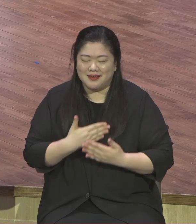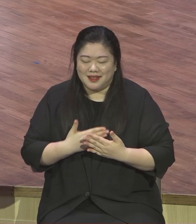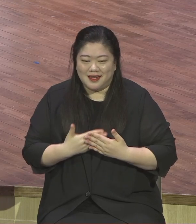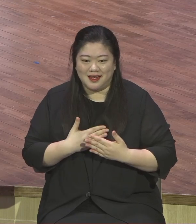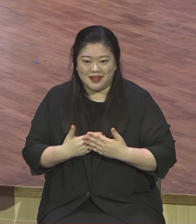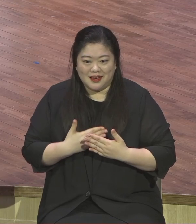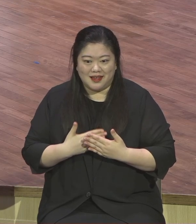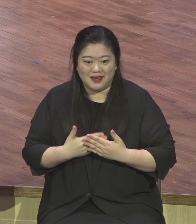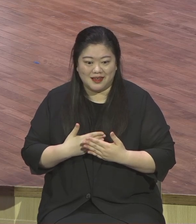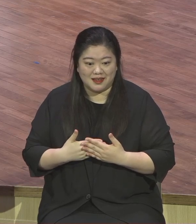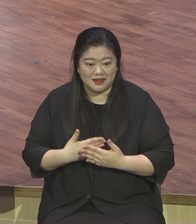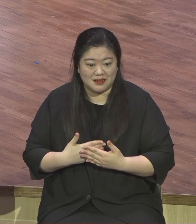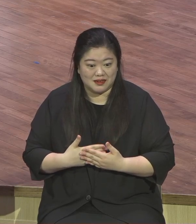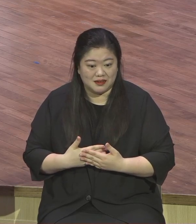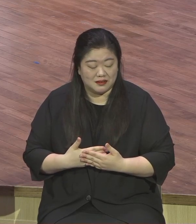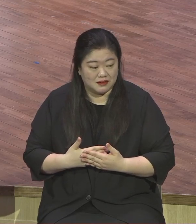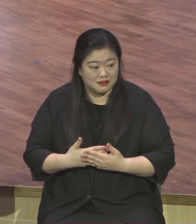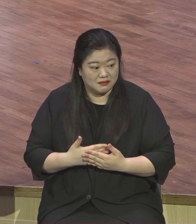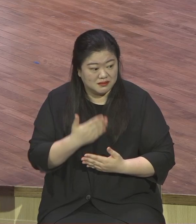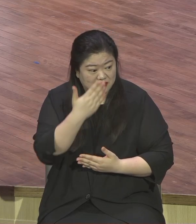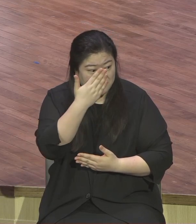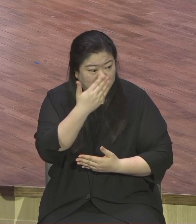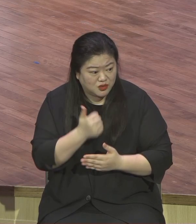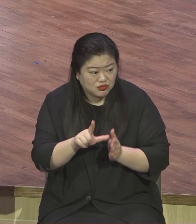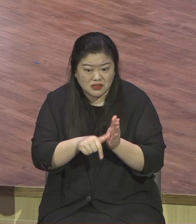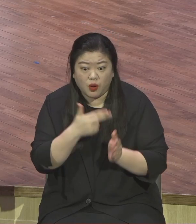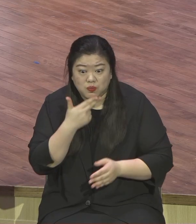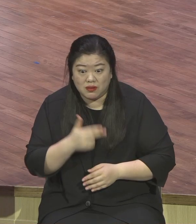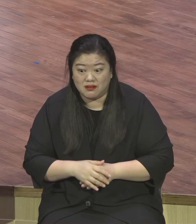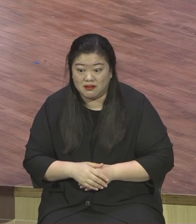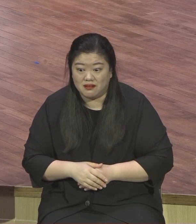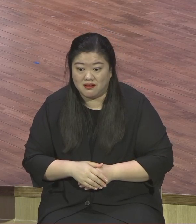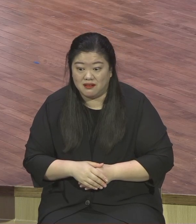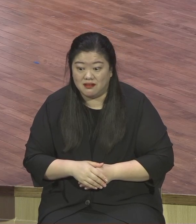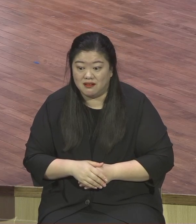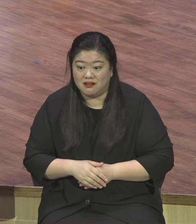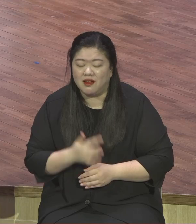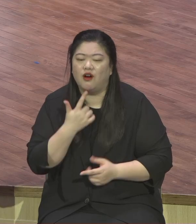흥분되고 너무너무 얼굴에 웃음이 까닭하지요 저 사람